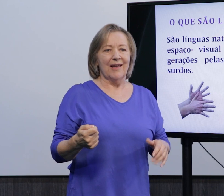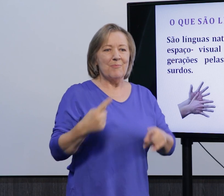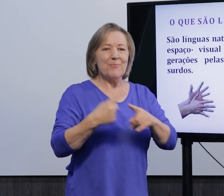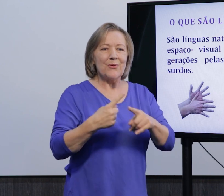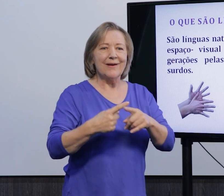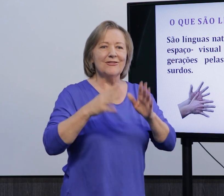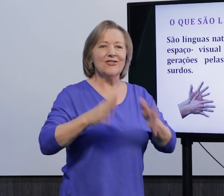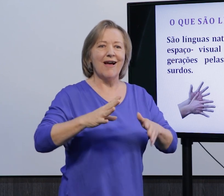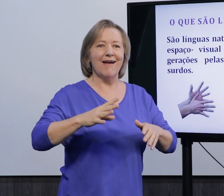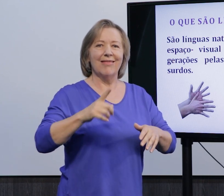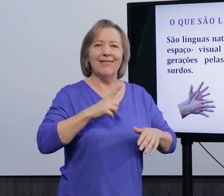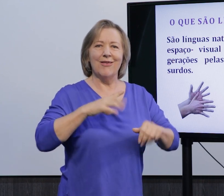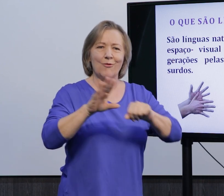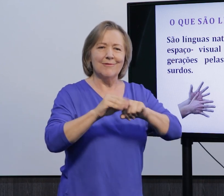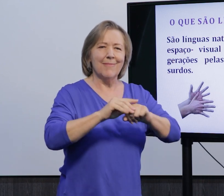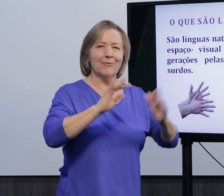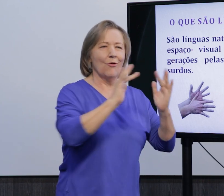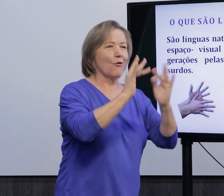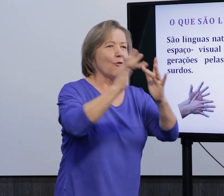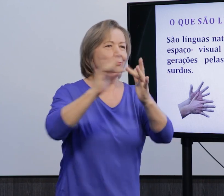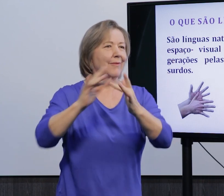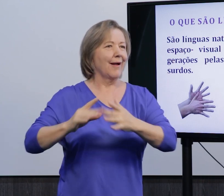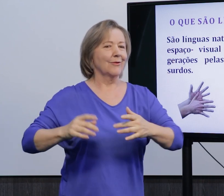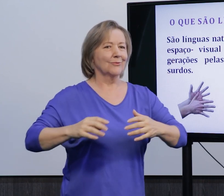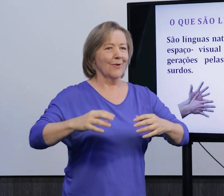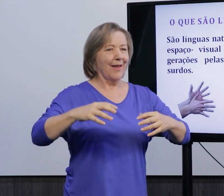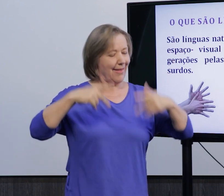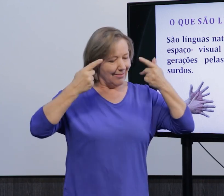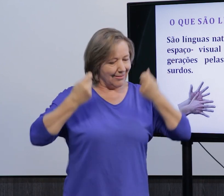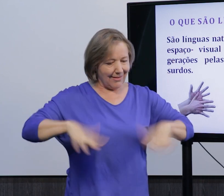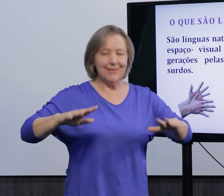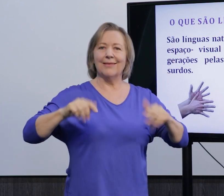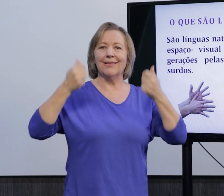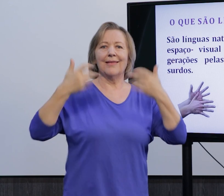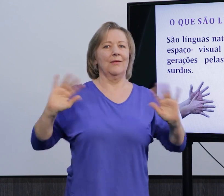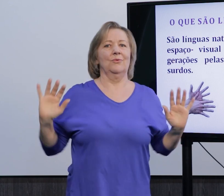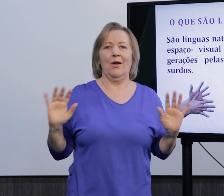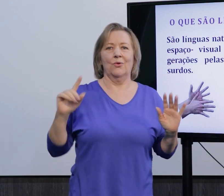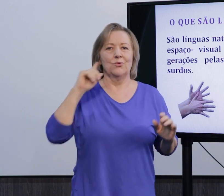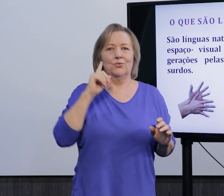Porque ele tem conhecimento, ele tem contato, é algo natural para ele, né? Isso surge naturalmente.